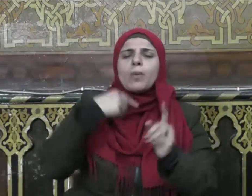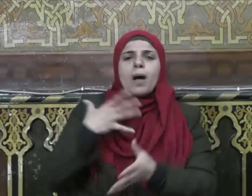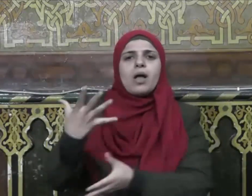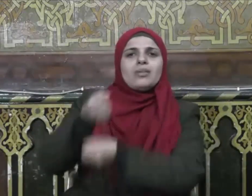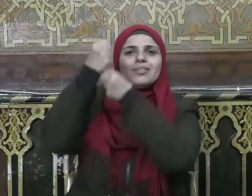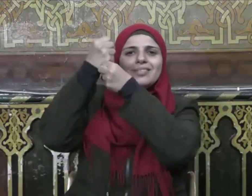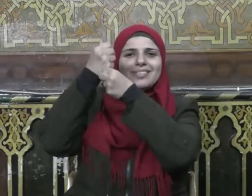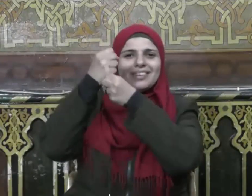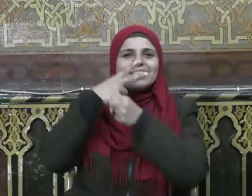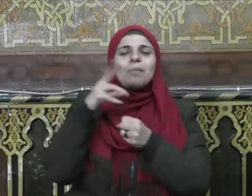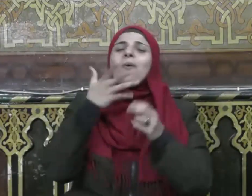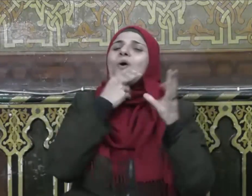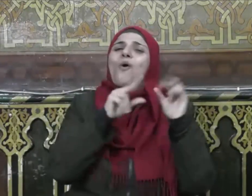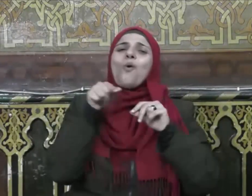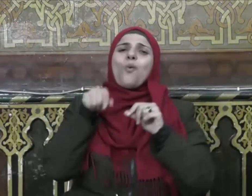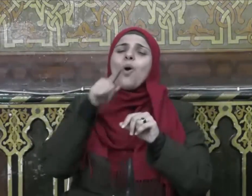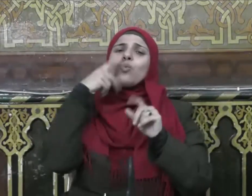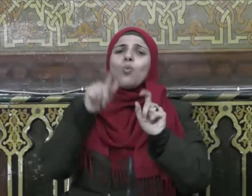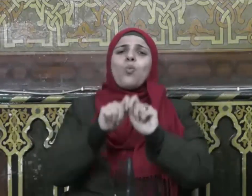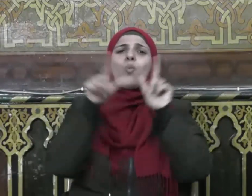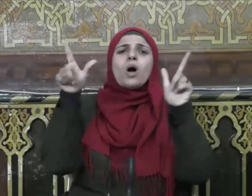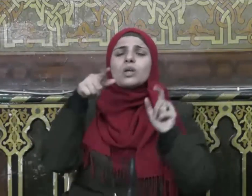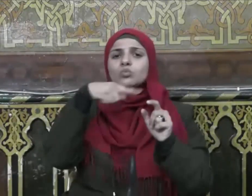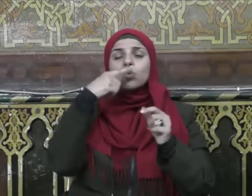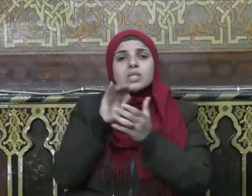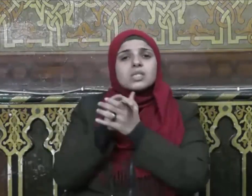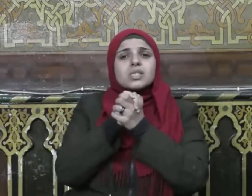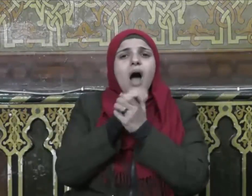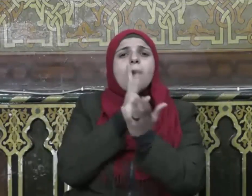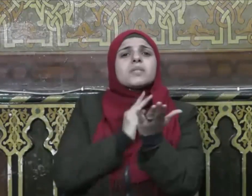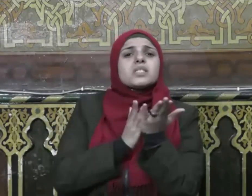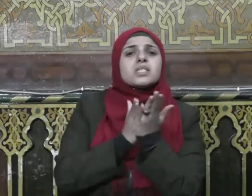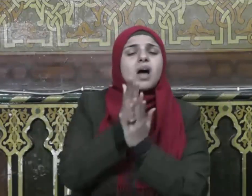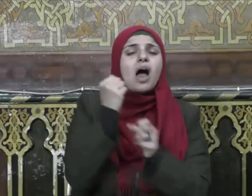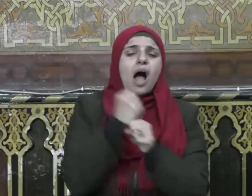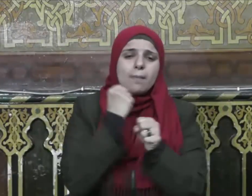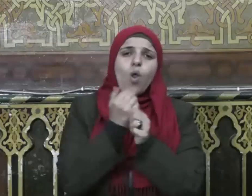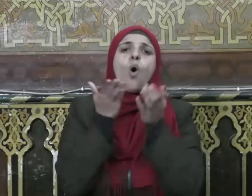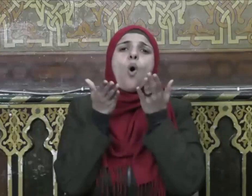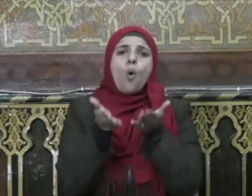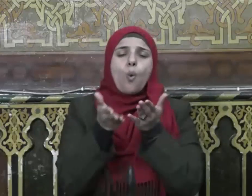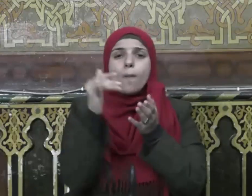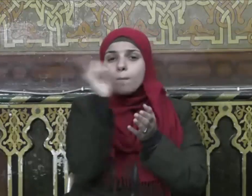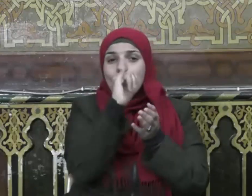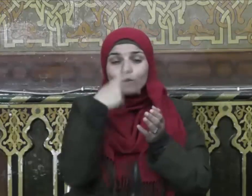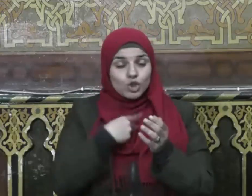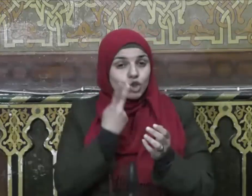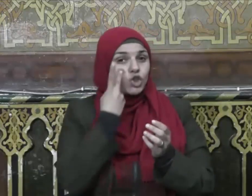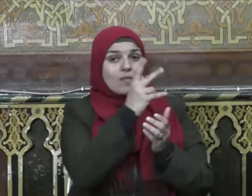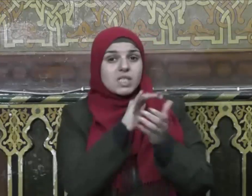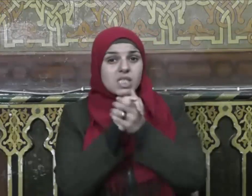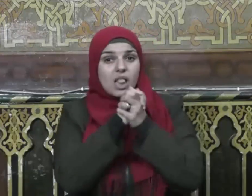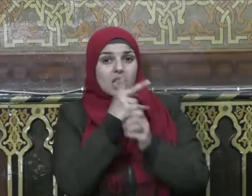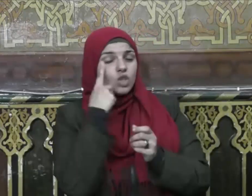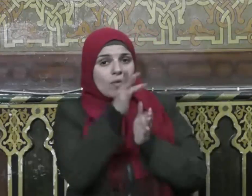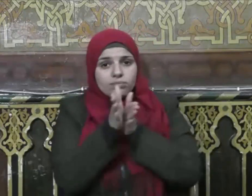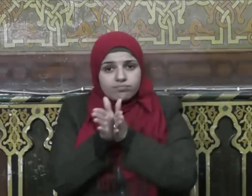وهذا ما تطبقه الصاحب الصالح الذي وجد صاحبه يحيد عن الحق